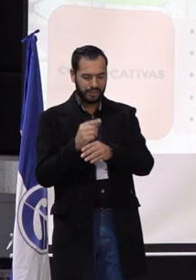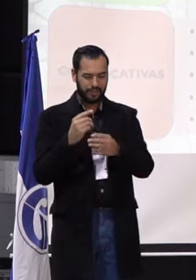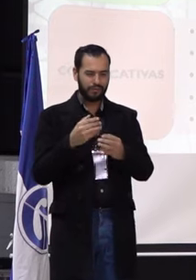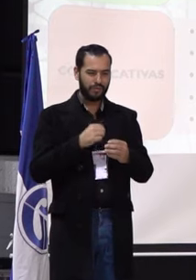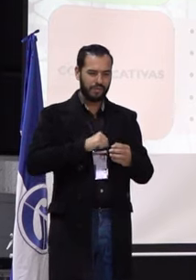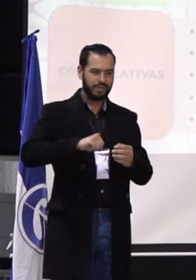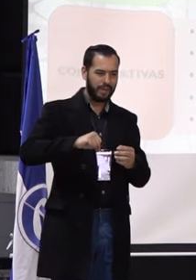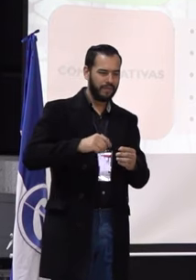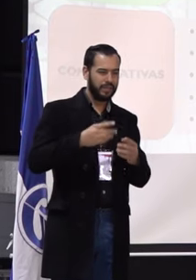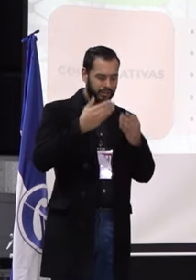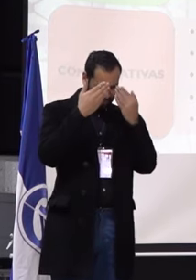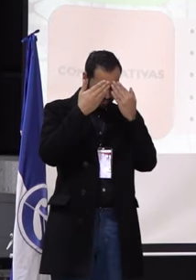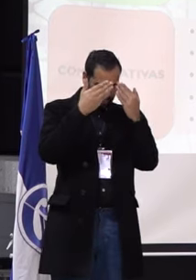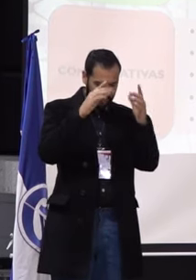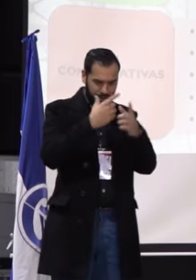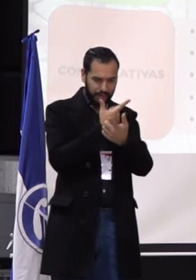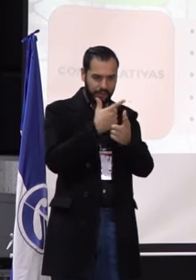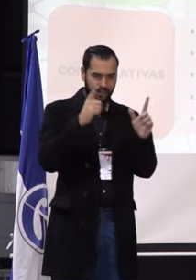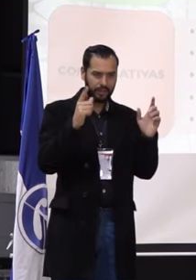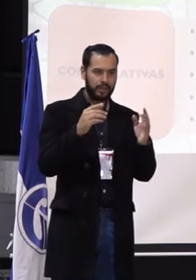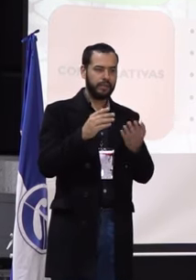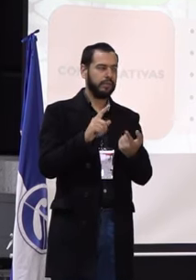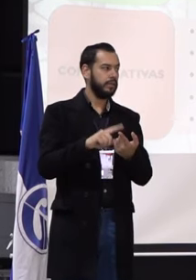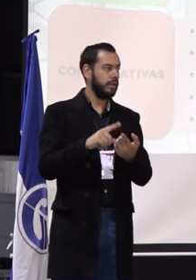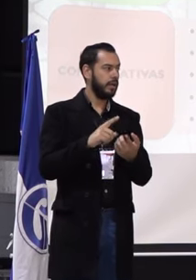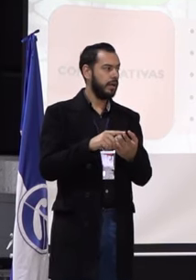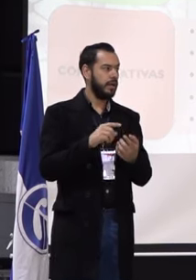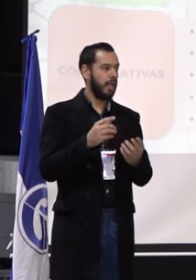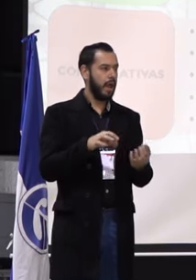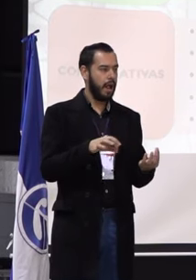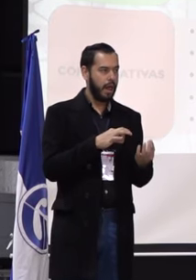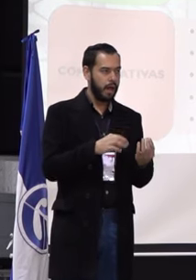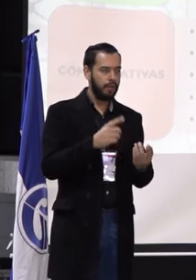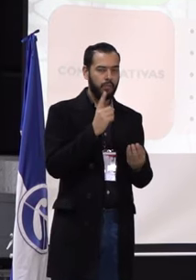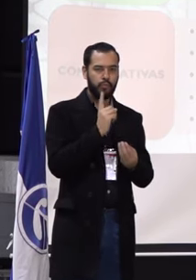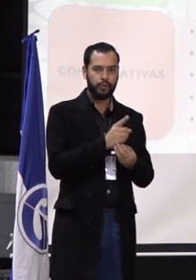opiniones, de cátedra, libertad política,